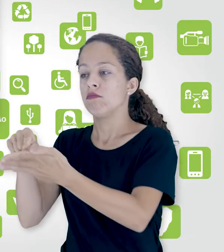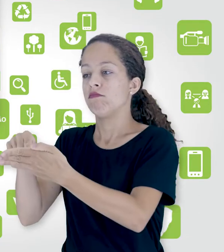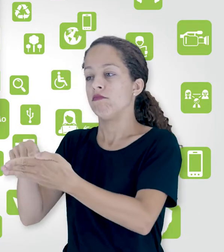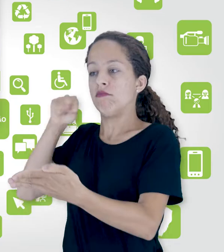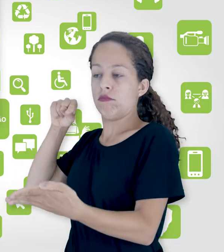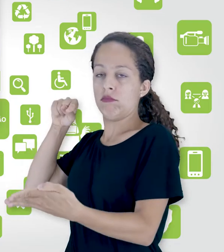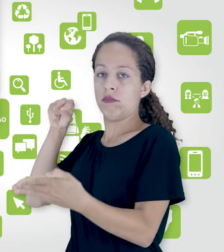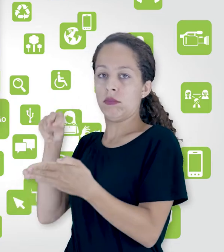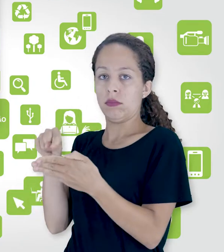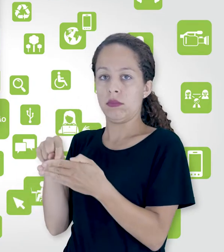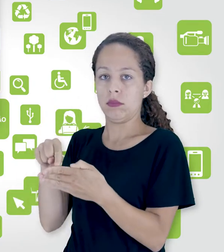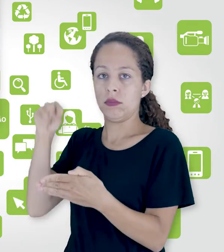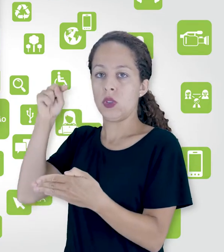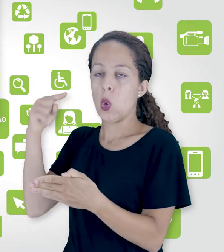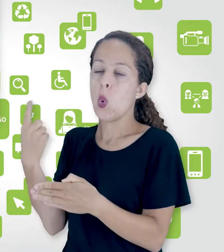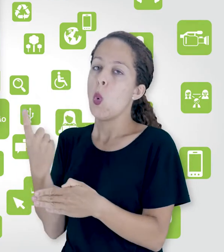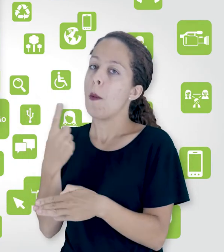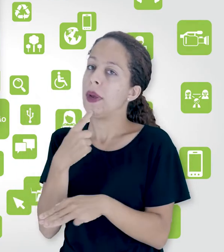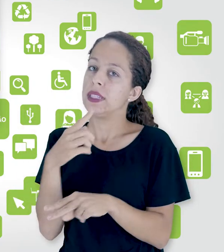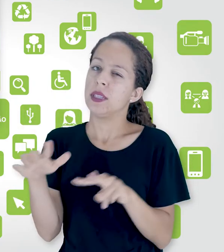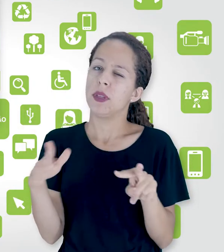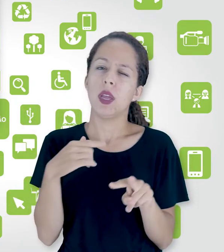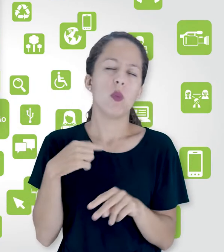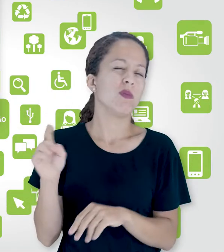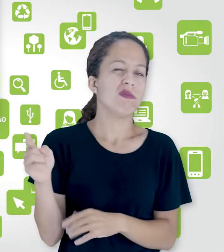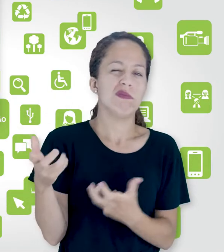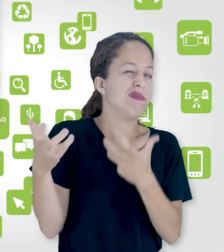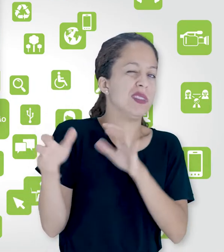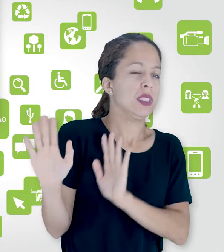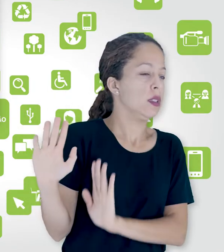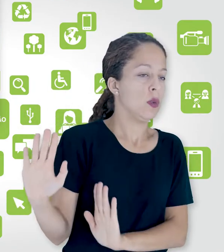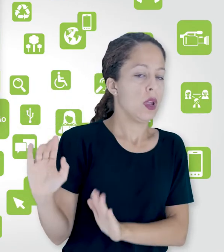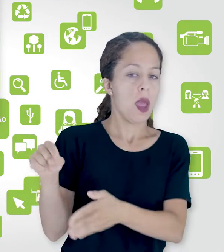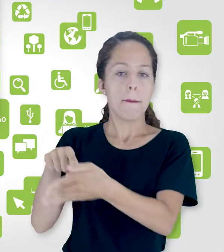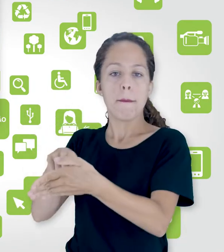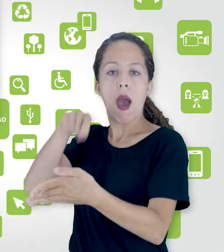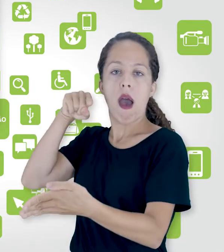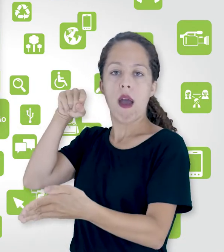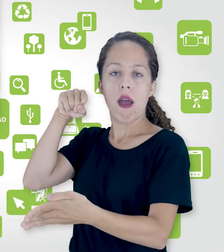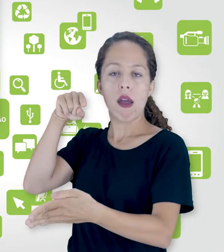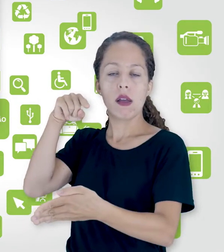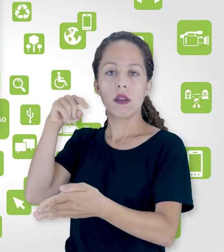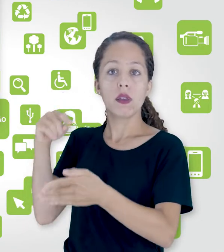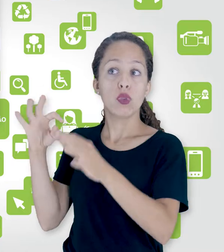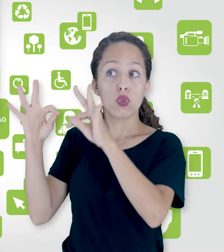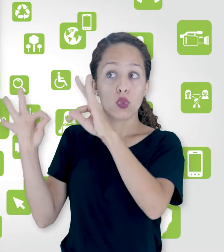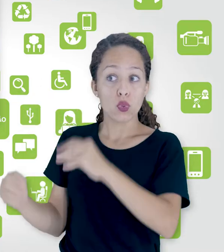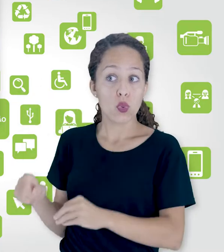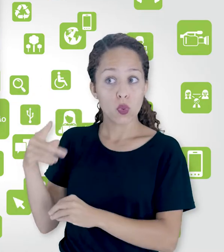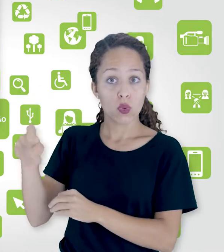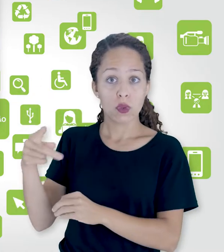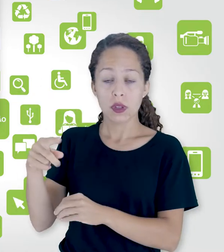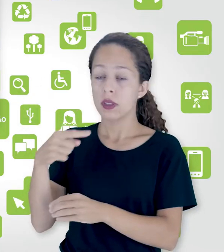deselecionar só uma semana. Então, essa semana, por exemplo, eu não quero. E aí, todos os itens da semana são